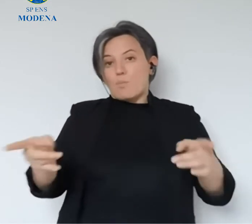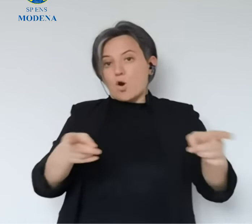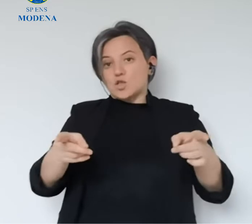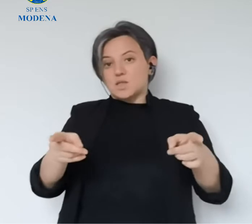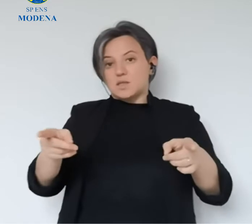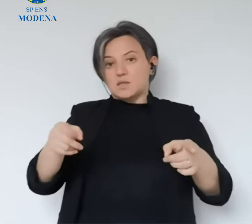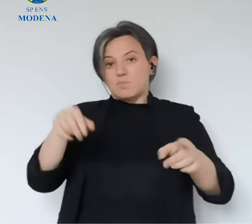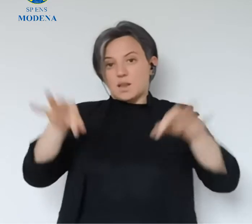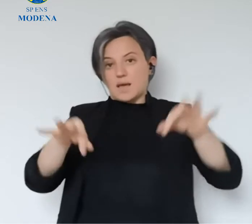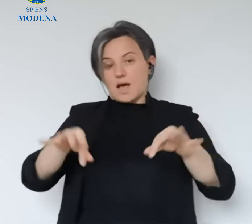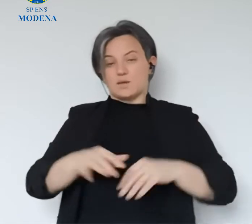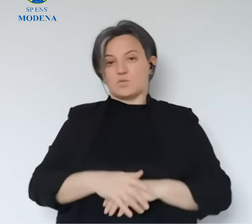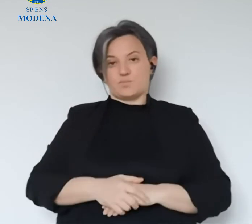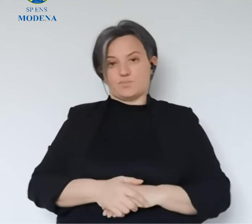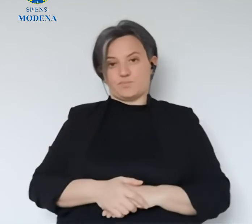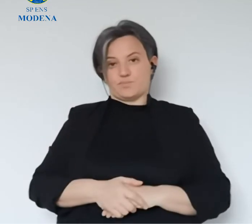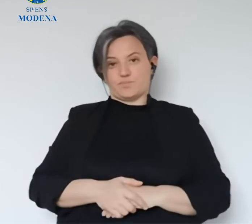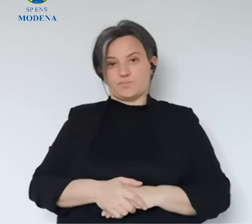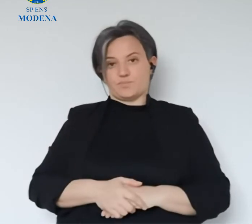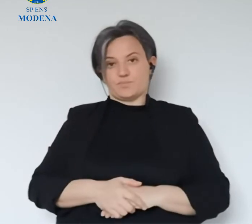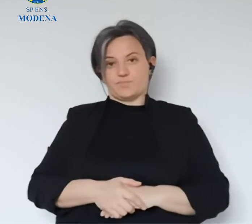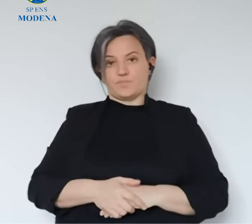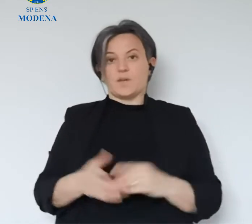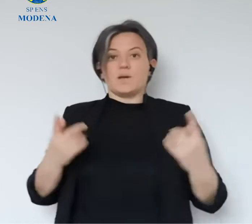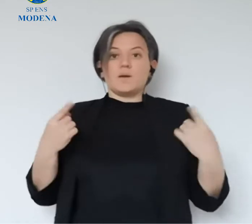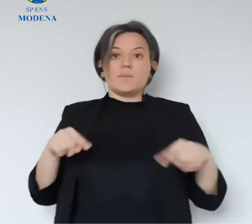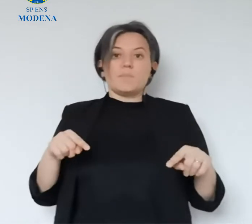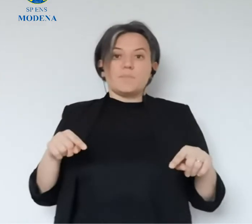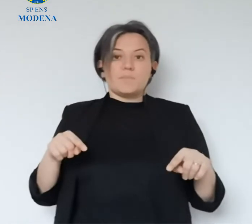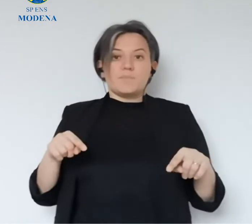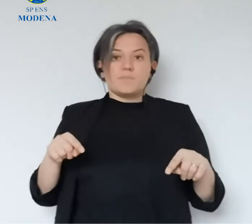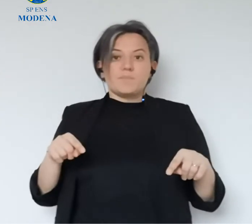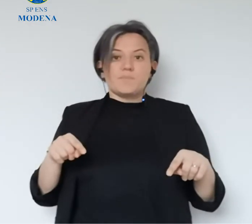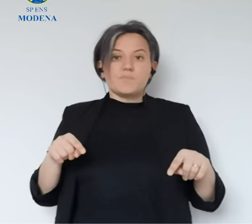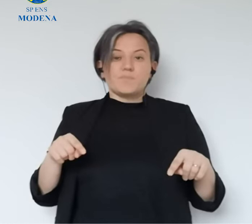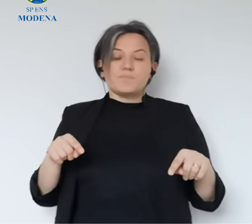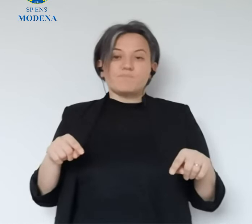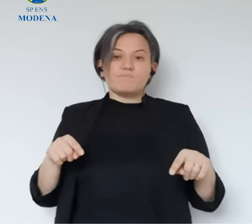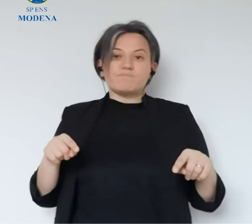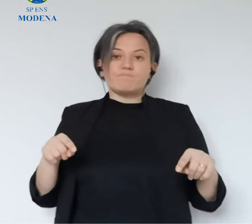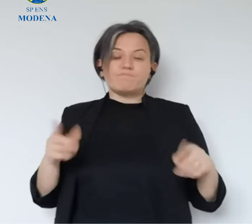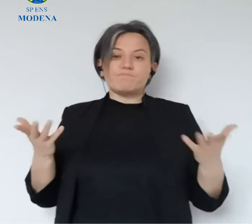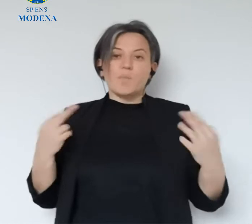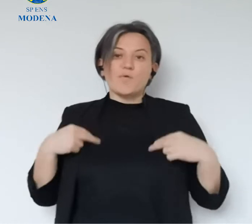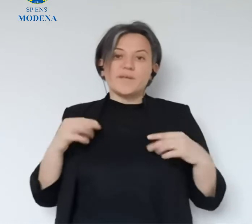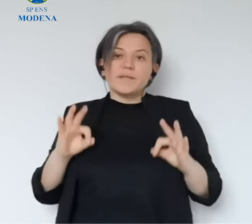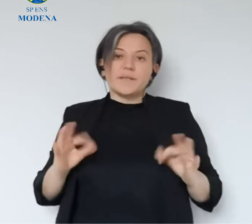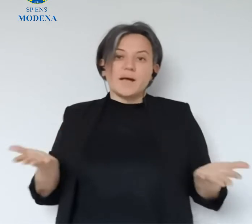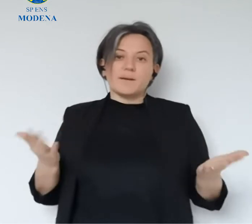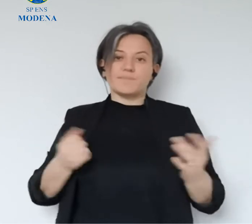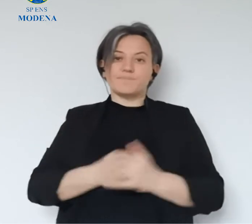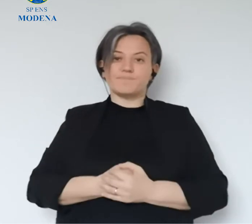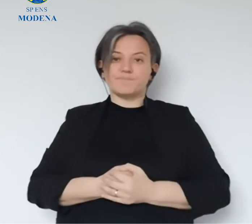insomma è uno dei nostri tratti distintivi, quindi un po' di di tristezza oltre che per altre notizie le lasciamo anche